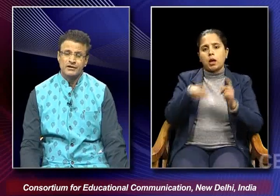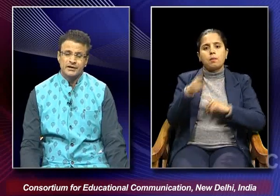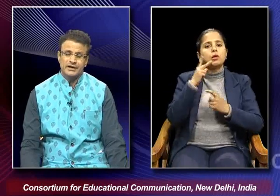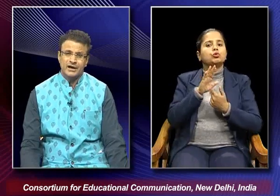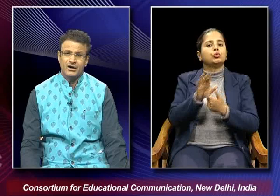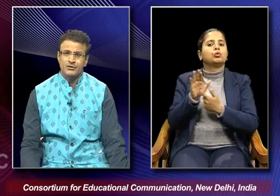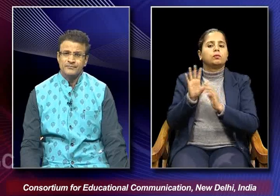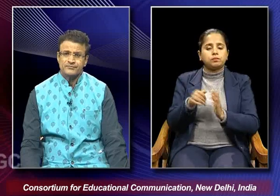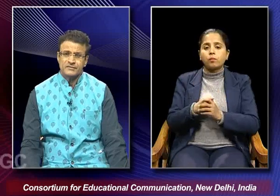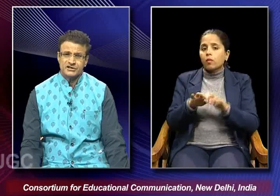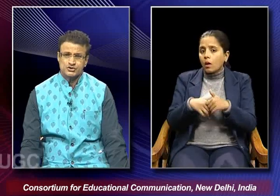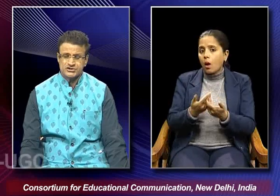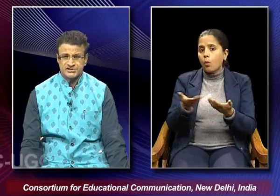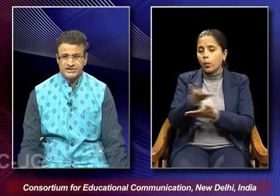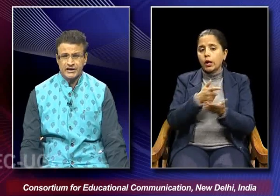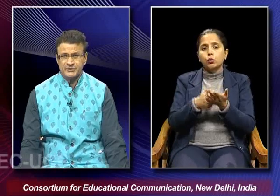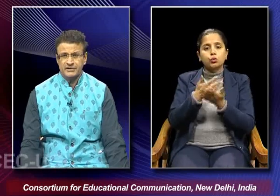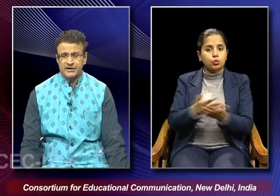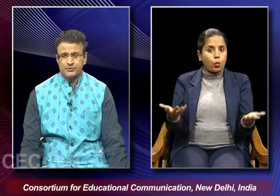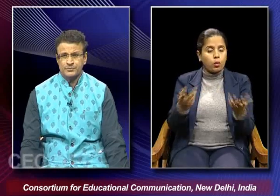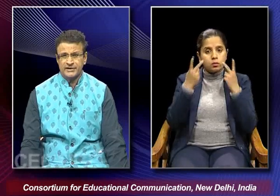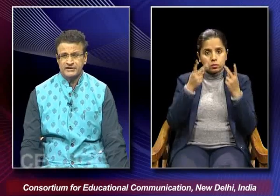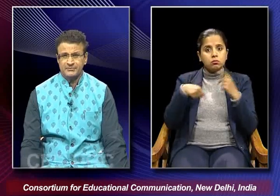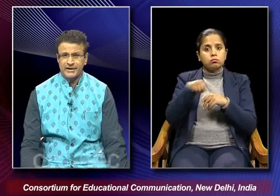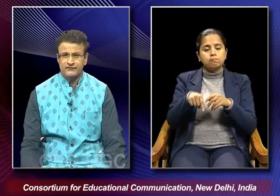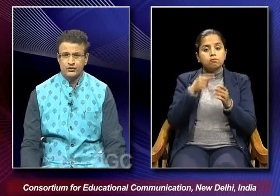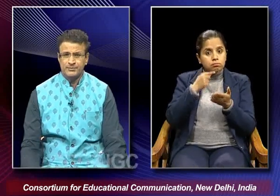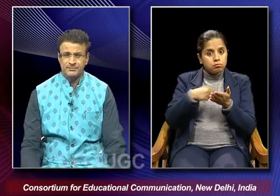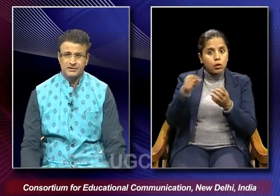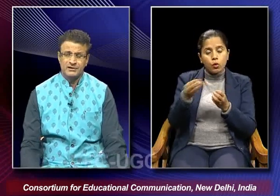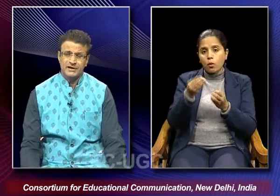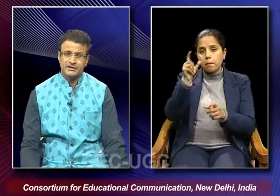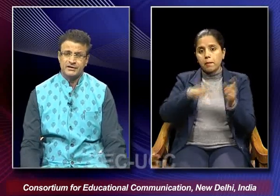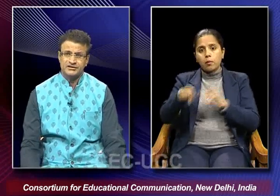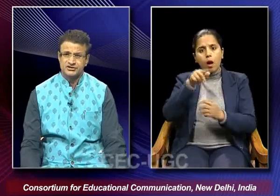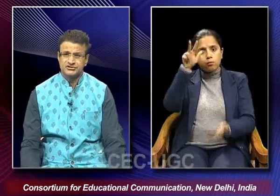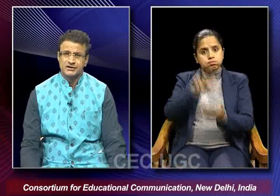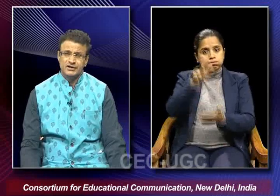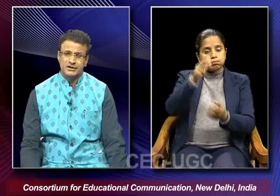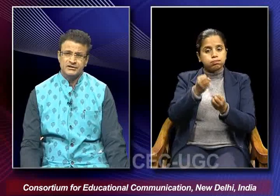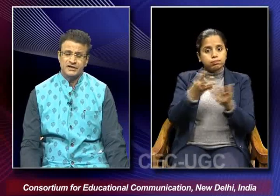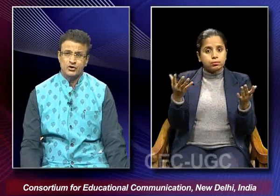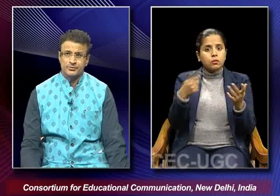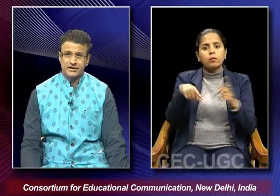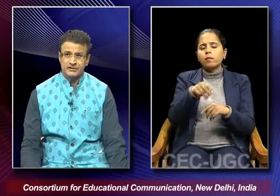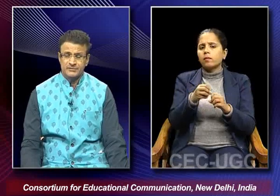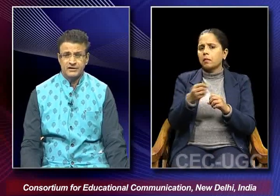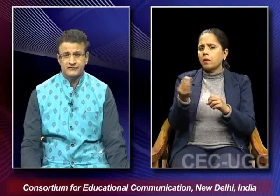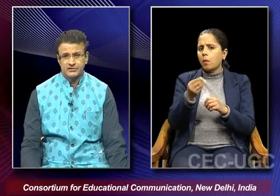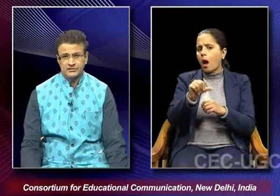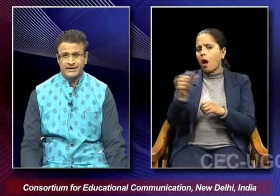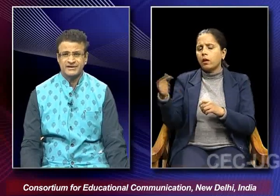and how the resources they are being appropriated by a few people and others they are not being